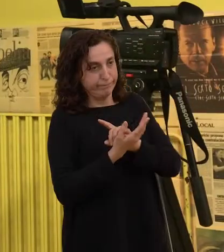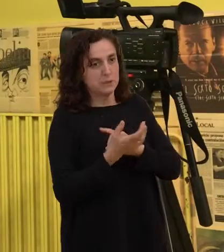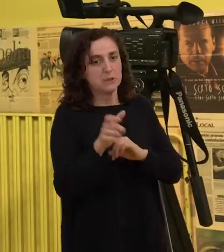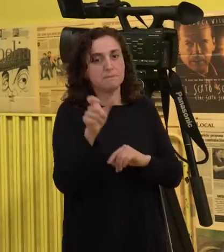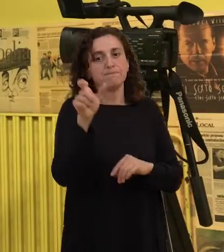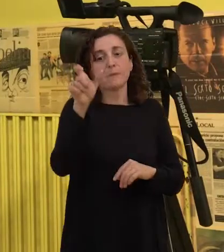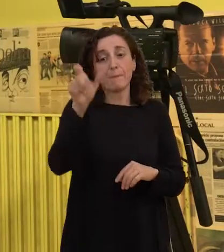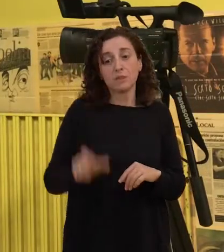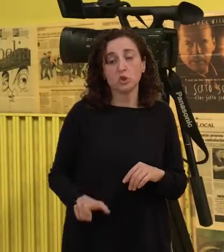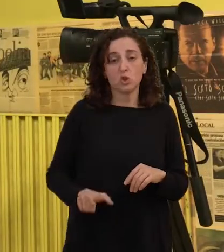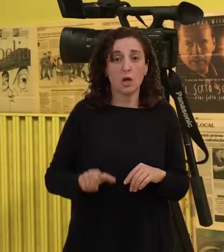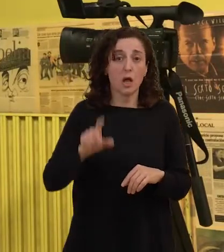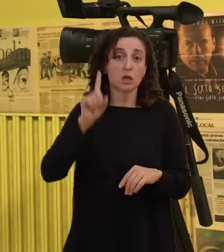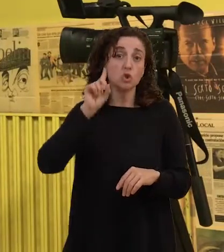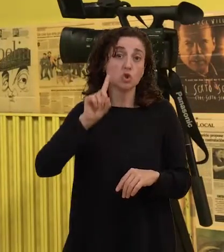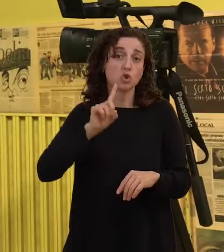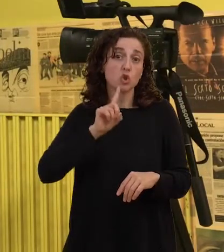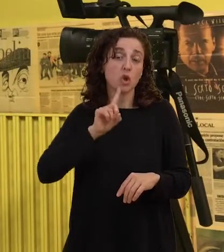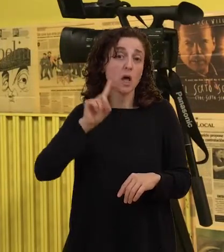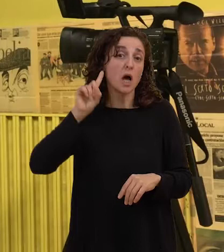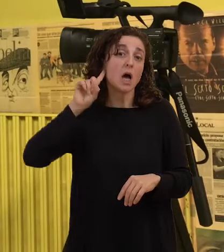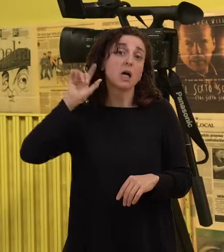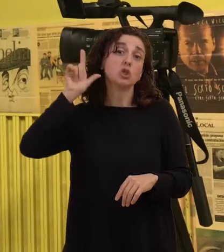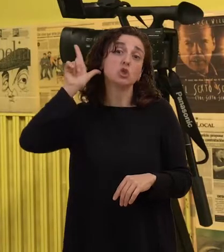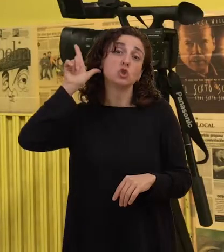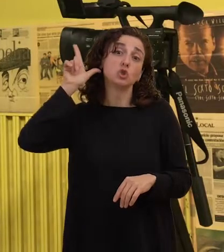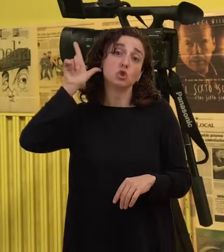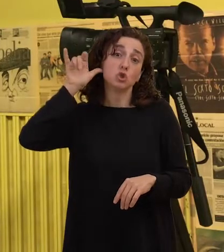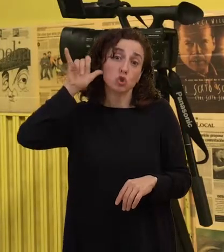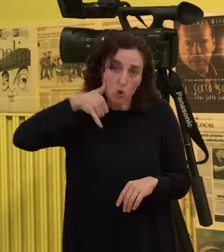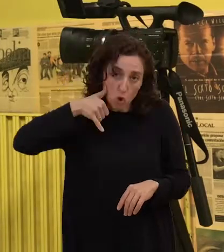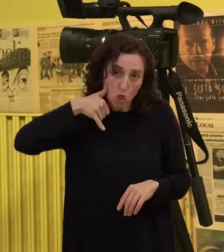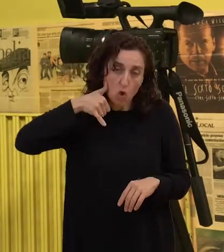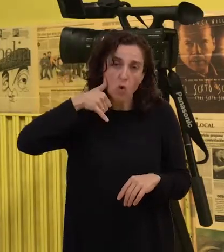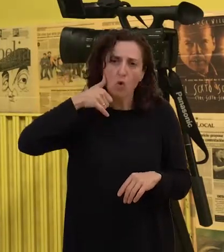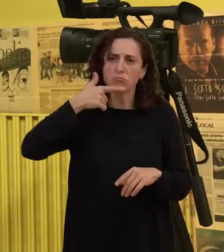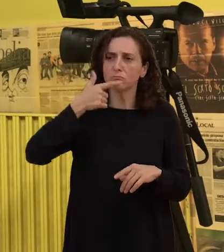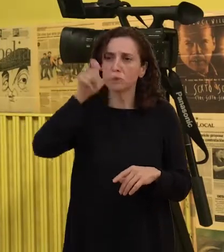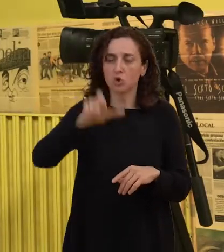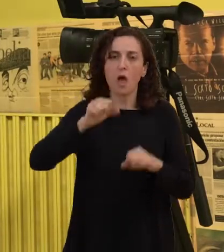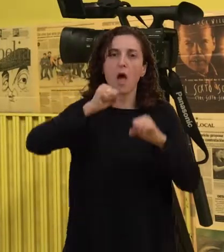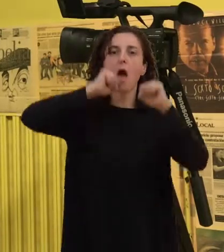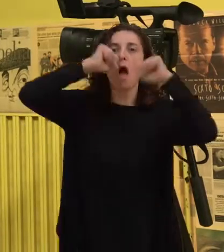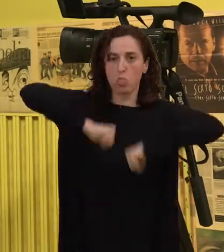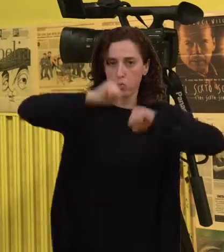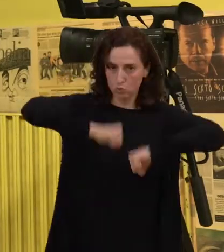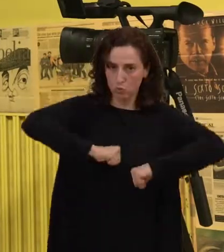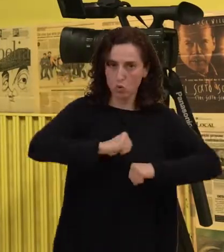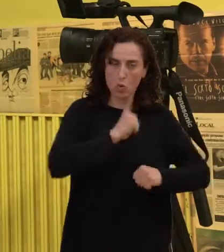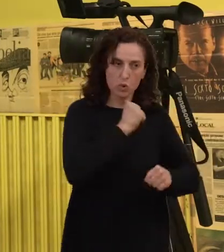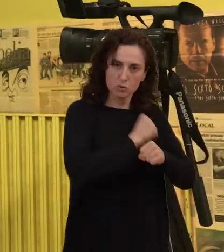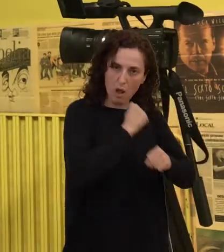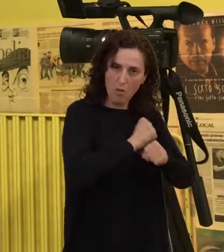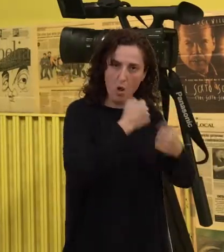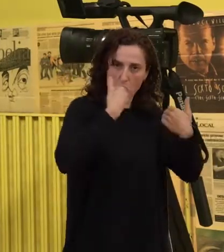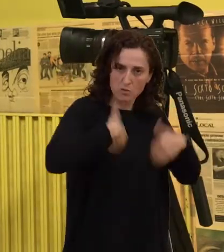pérdida de audición é en un adulto já con o seu trabajo ou a vida formada,